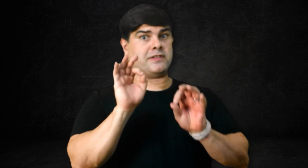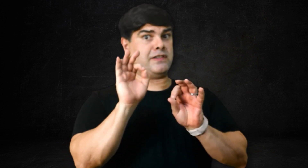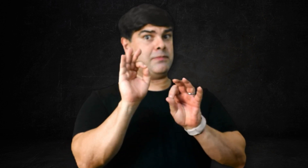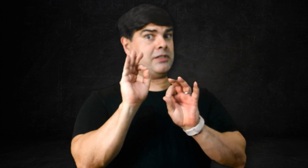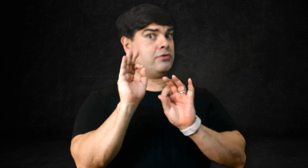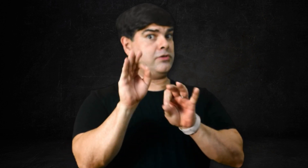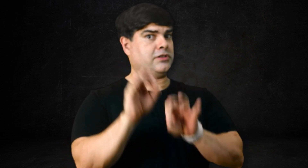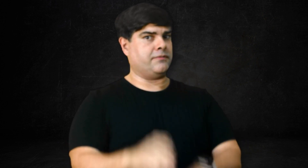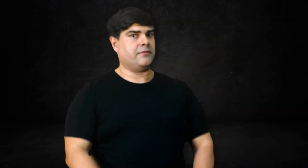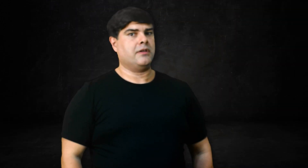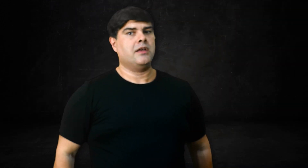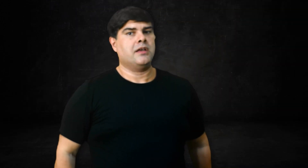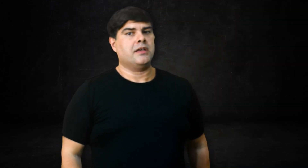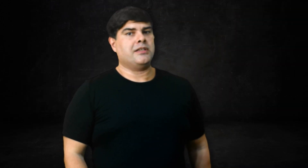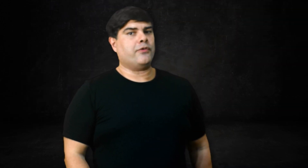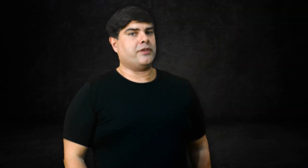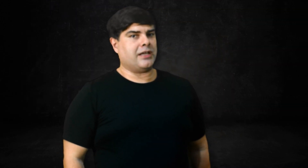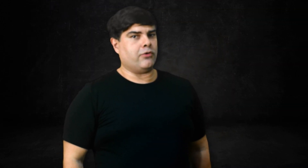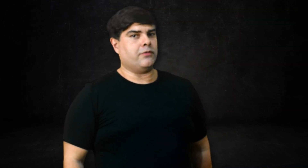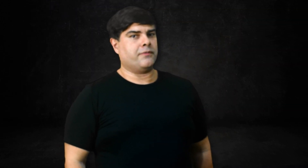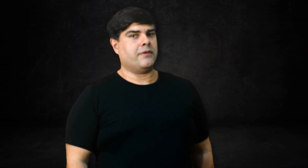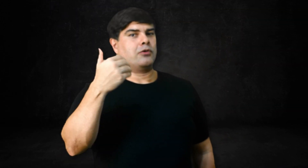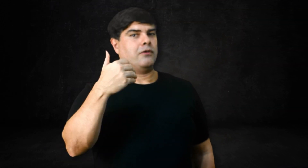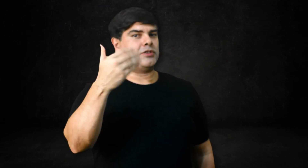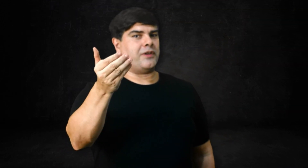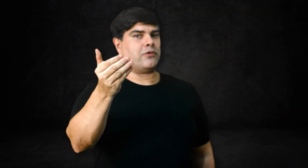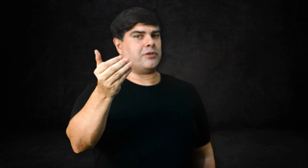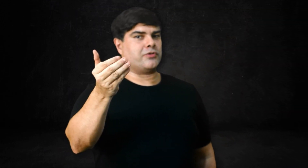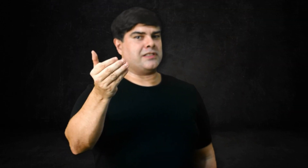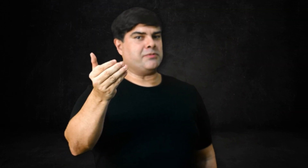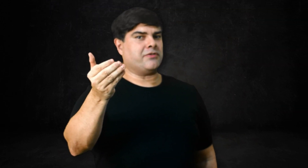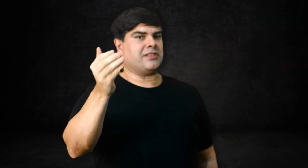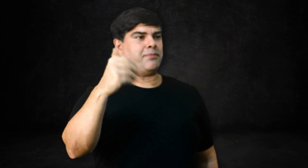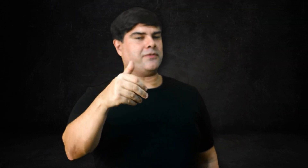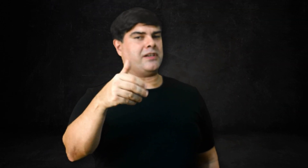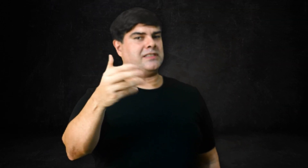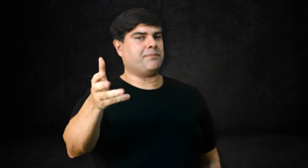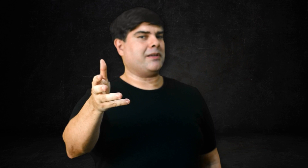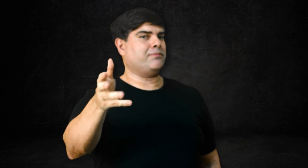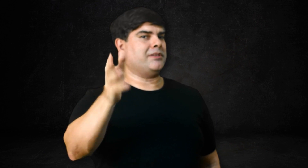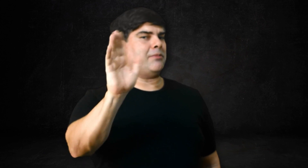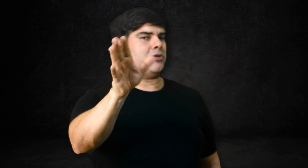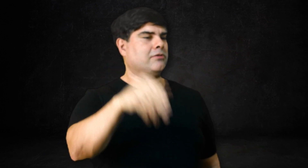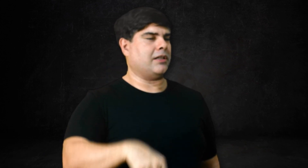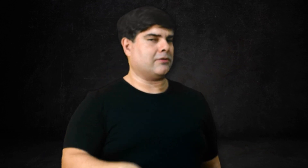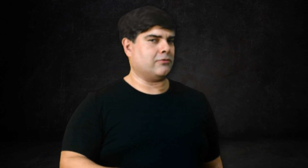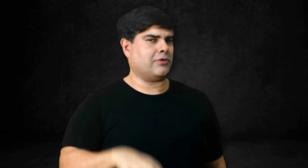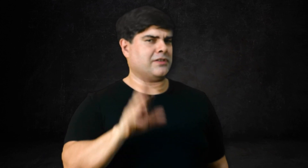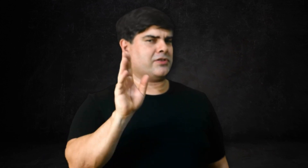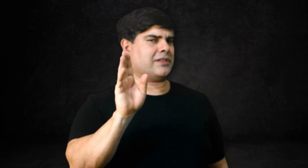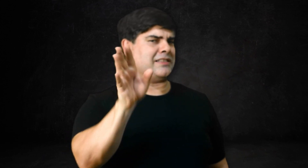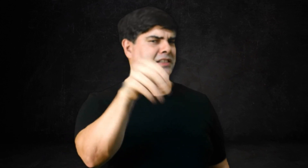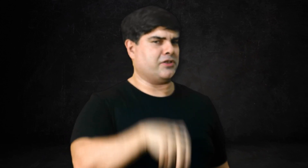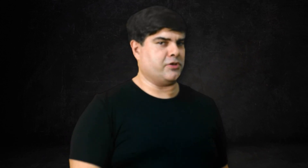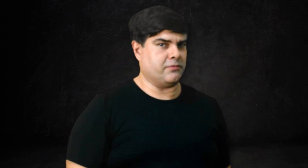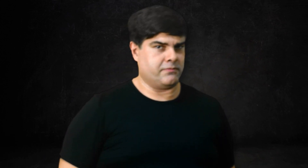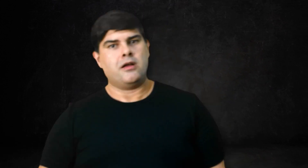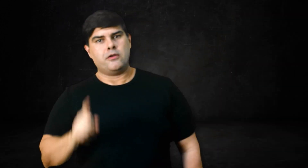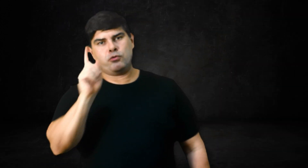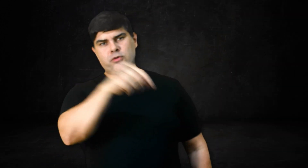sensibilidade à insulina. E ao final, vou te falar algumas coisas simples que você pode fazer para estar melhorando ela. Coisas caseiras mesmo. Número